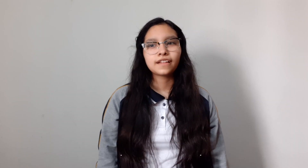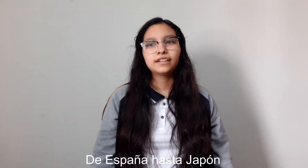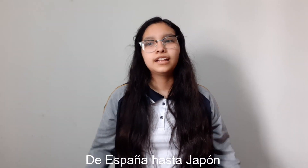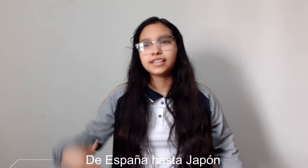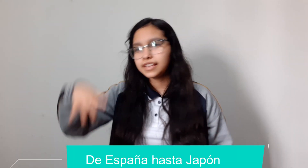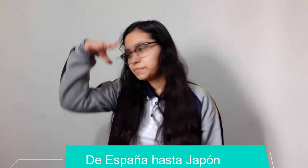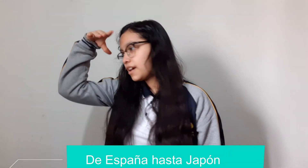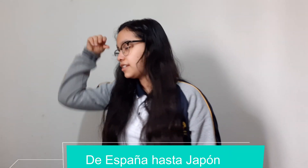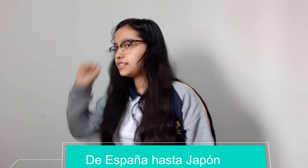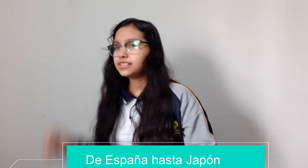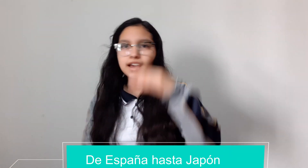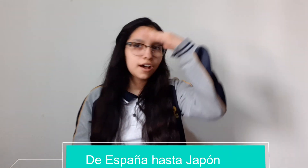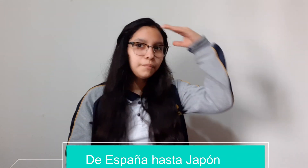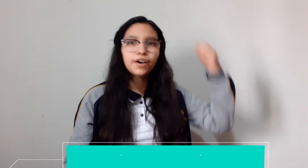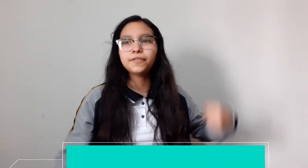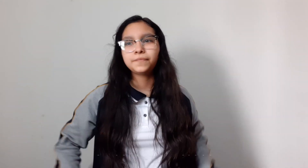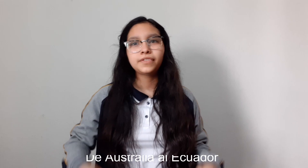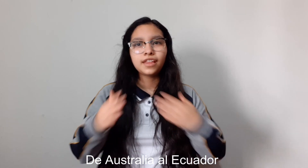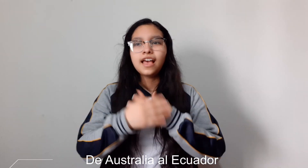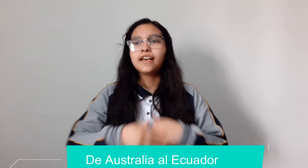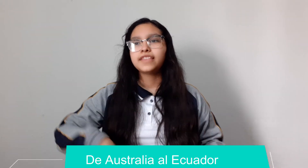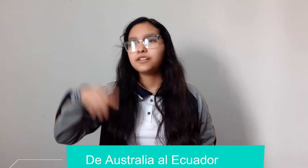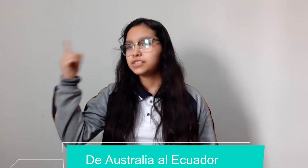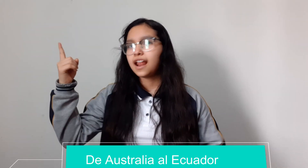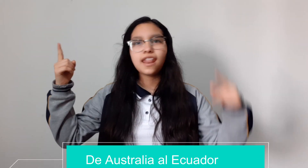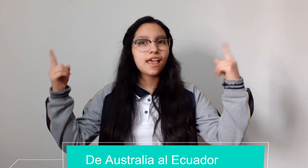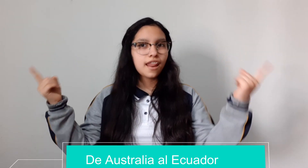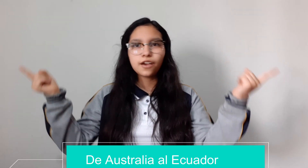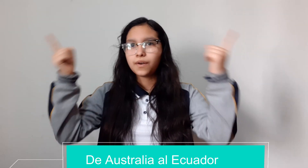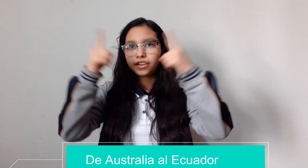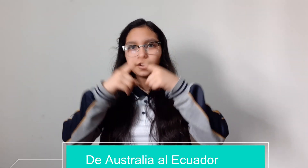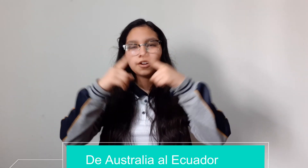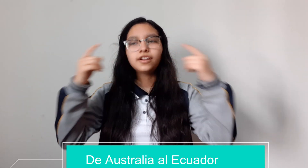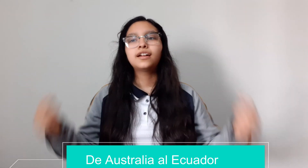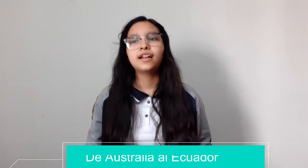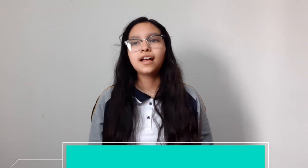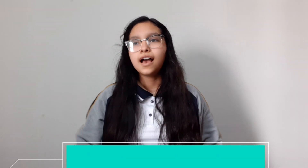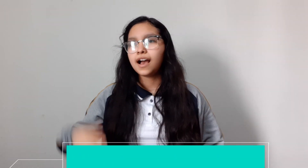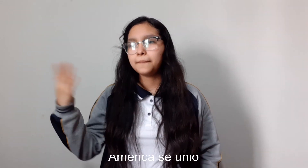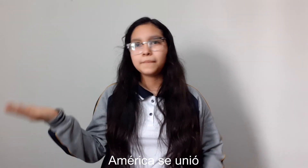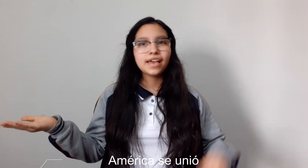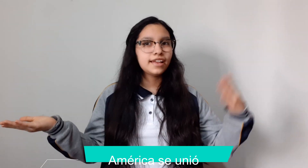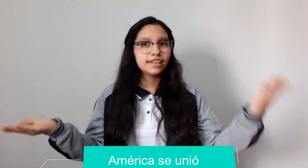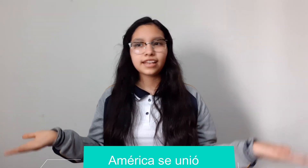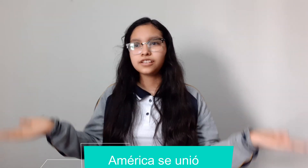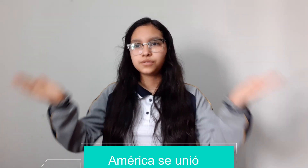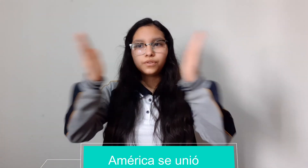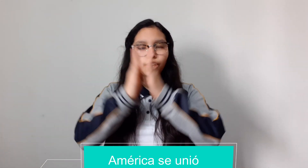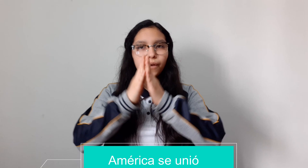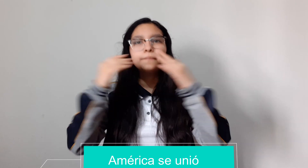España hasta México Que hay un Dios de cuando no